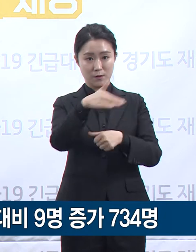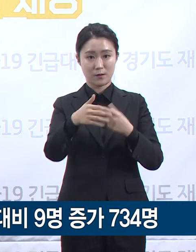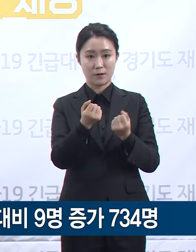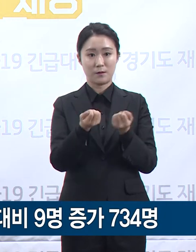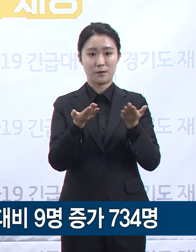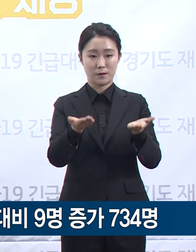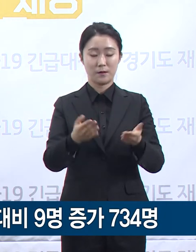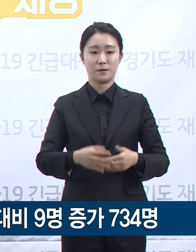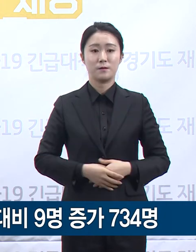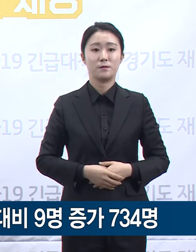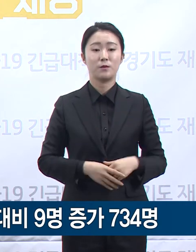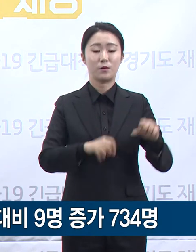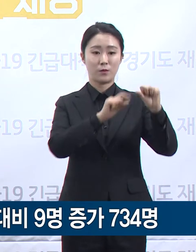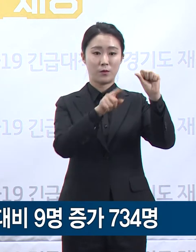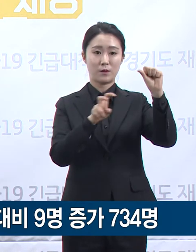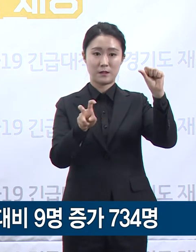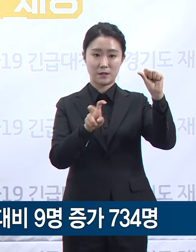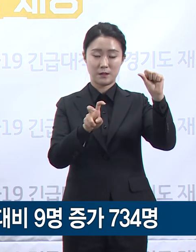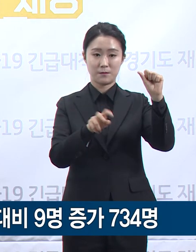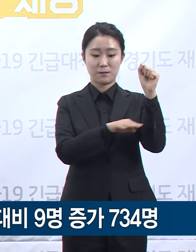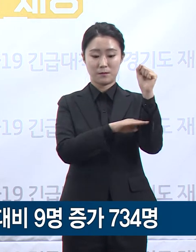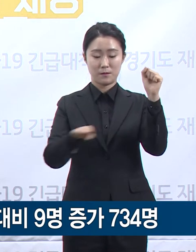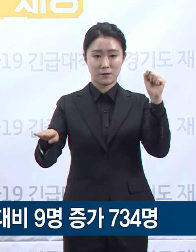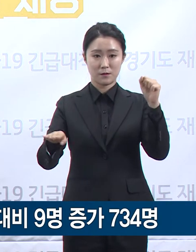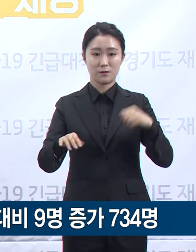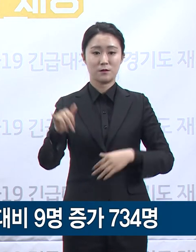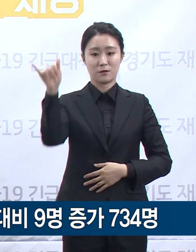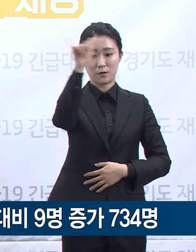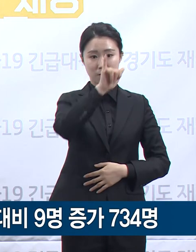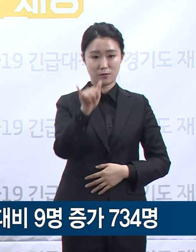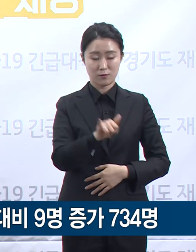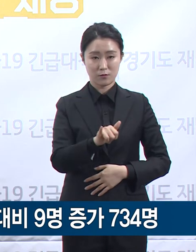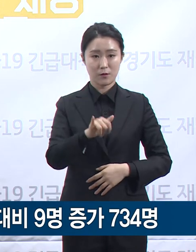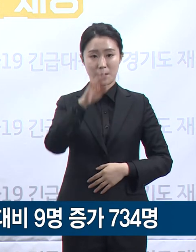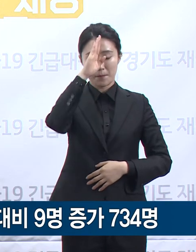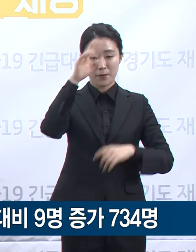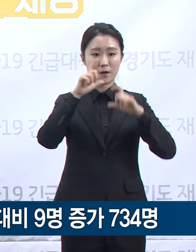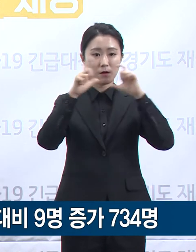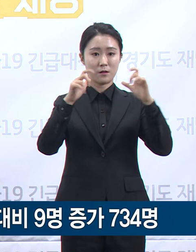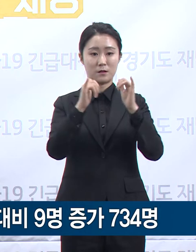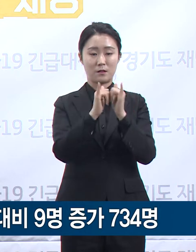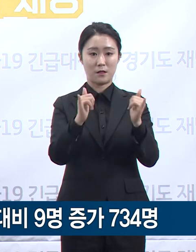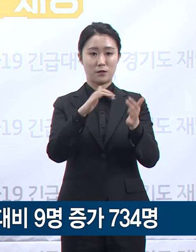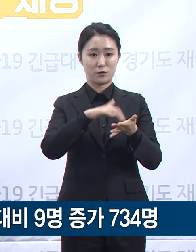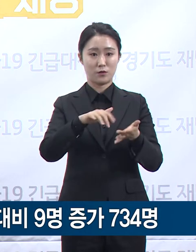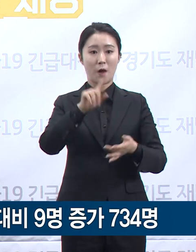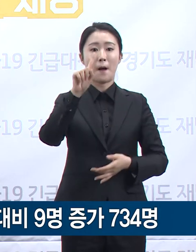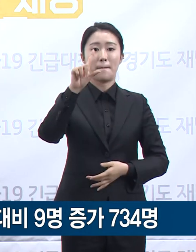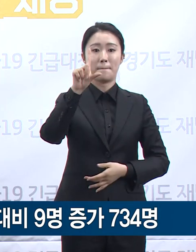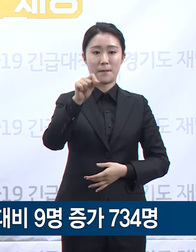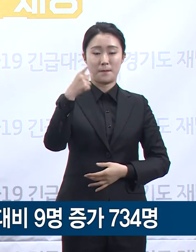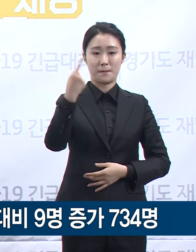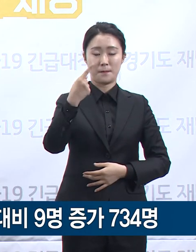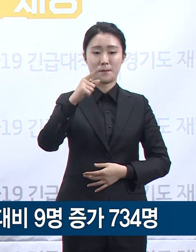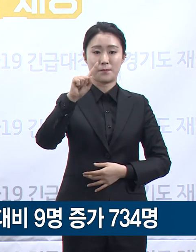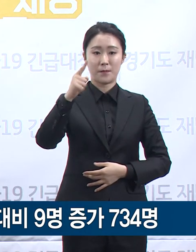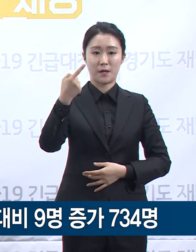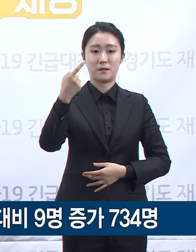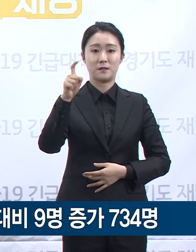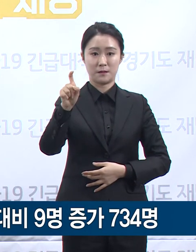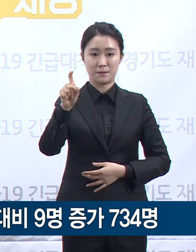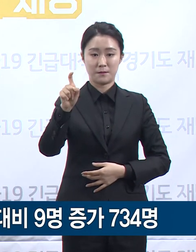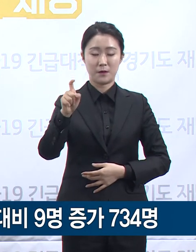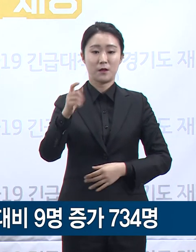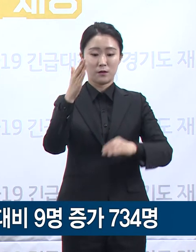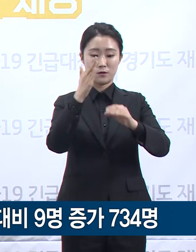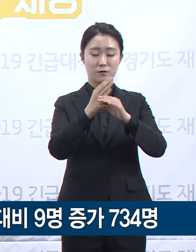발표에 따르면 5월 20일 0시 기준 전국의 확진자 수는 총 11,110명이며 이중 경기도